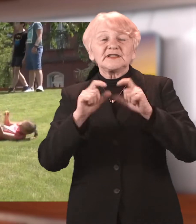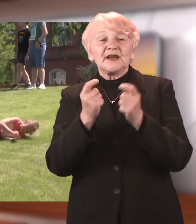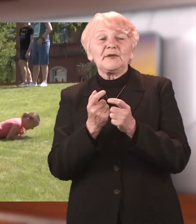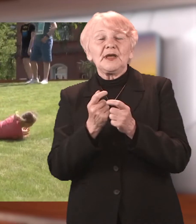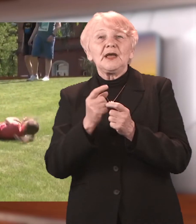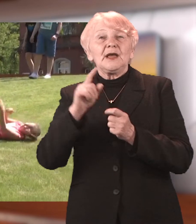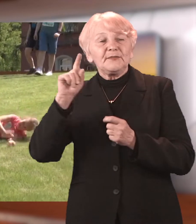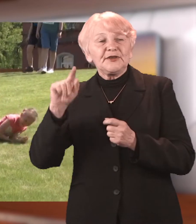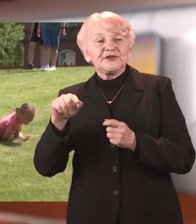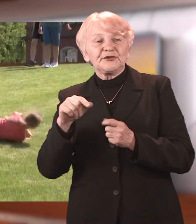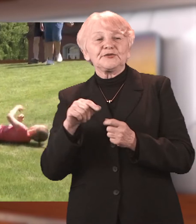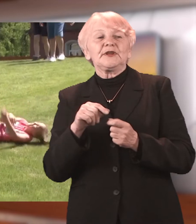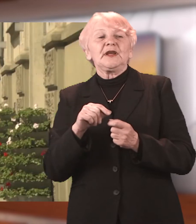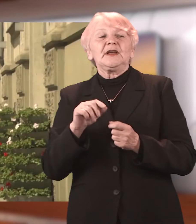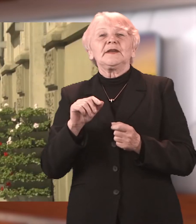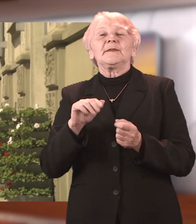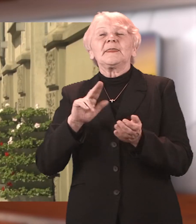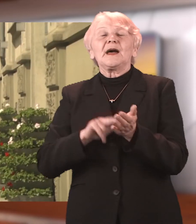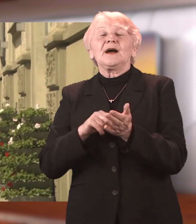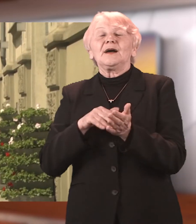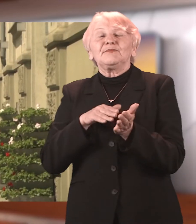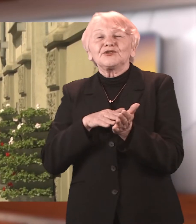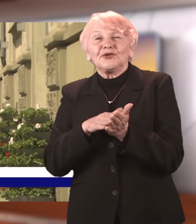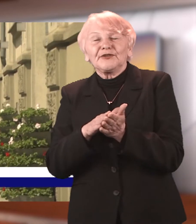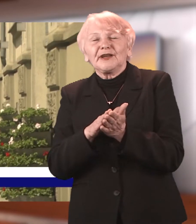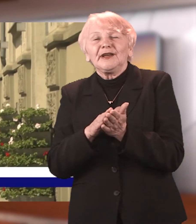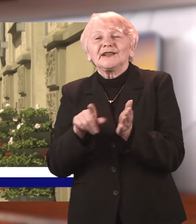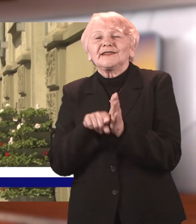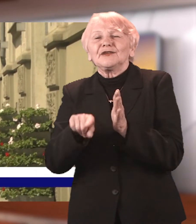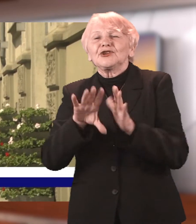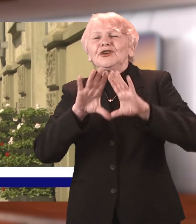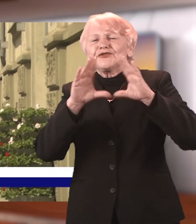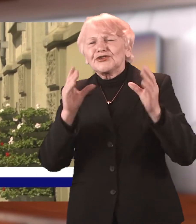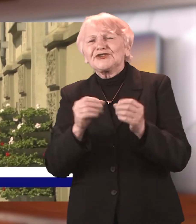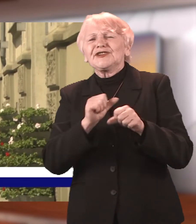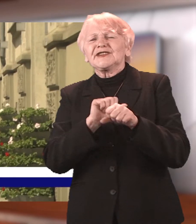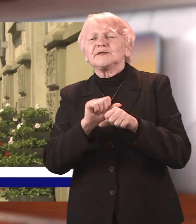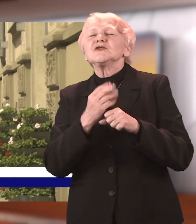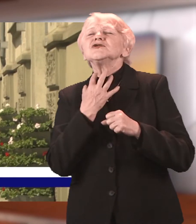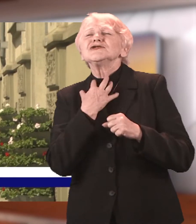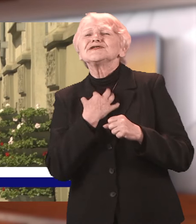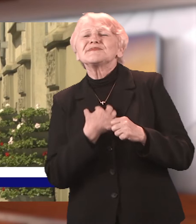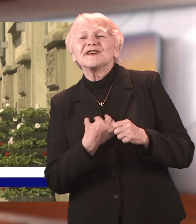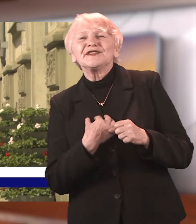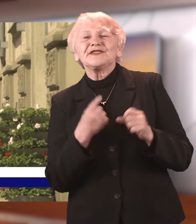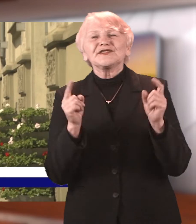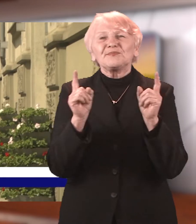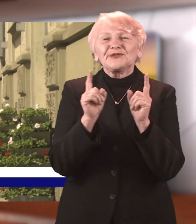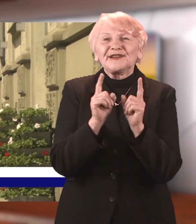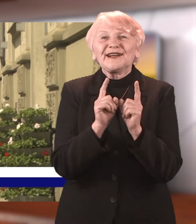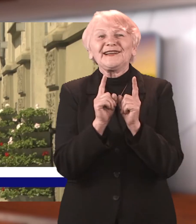akcentem bez wątpienia będzie Dzień Dziecka. Myślę, że wszyscy jesteśmy tak spragnieni spotykania się wydarzeń takich kulturalnych, sportowych,